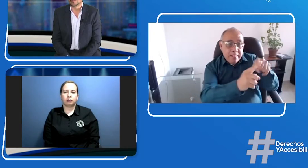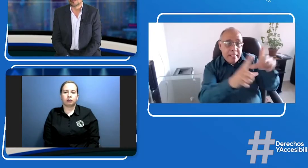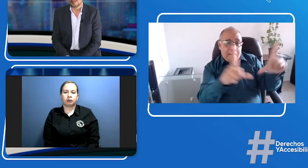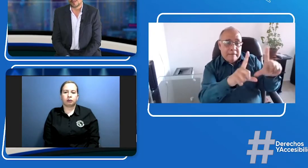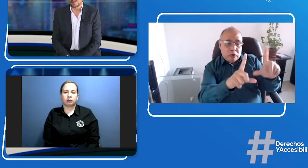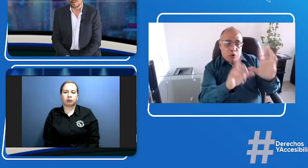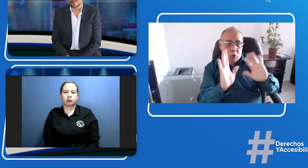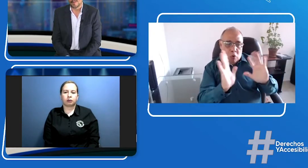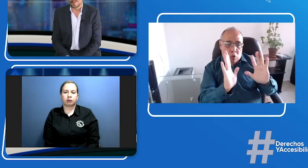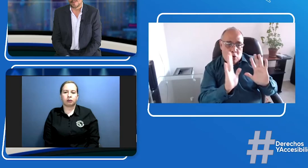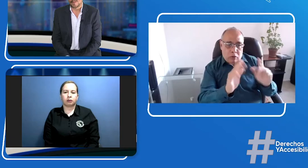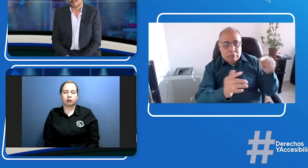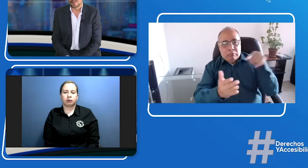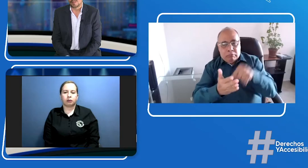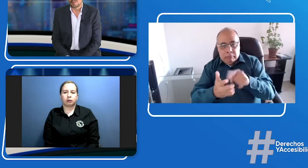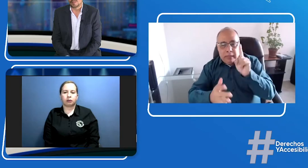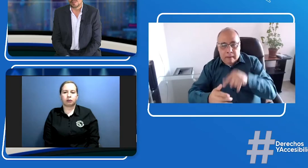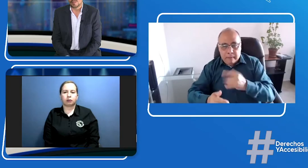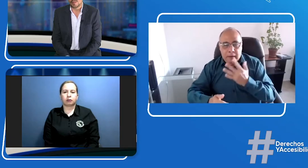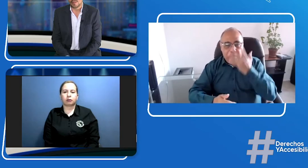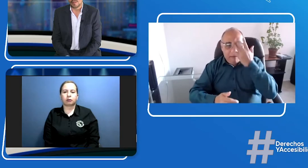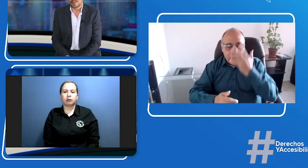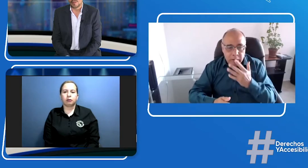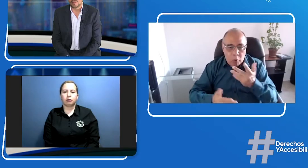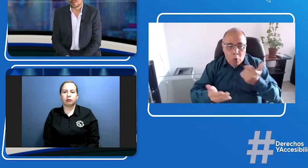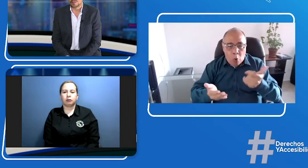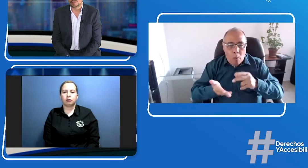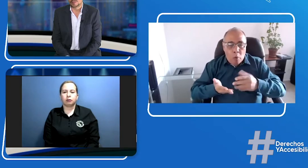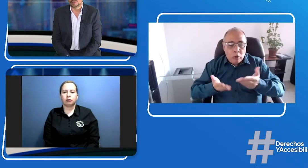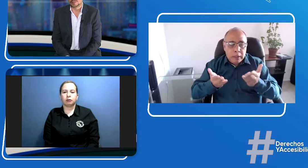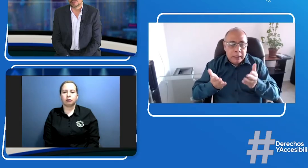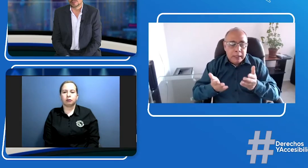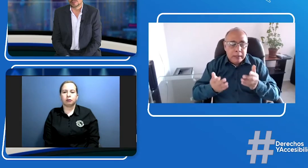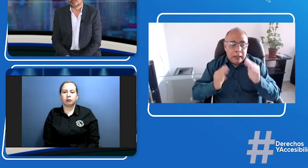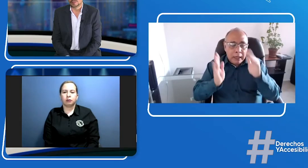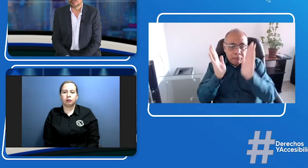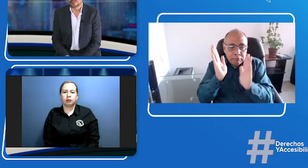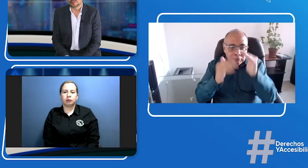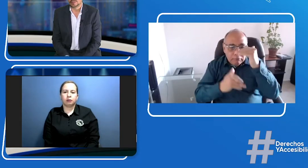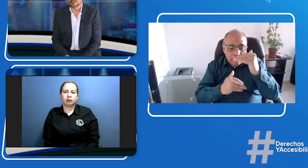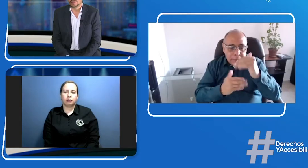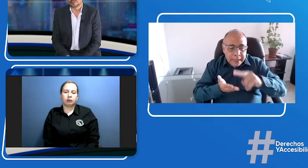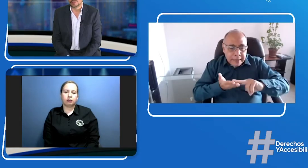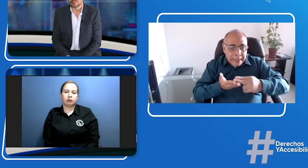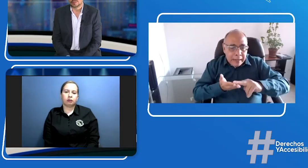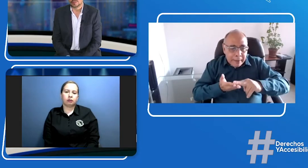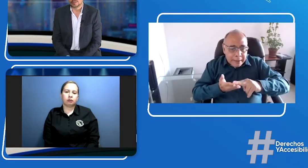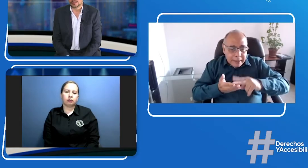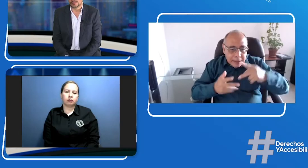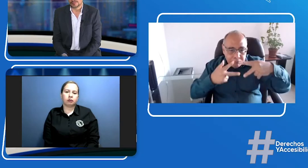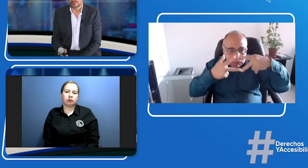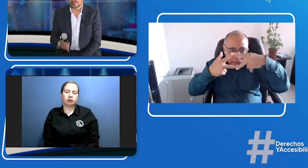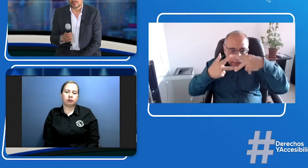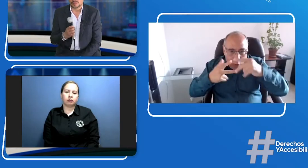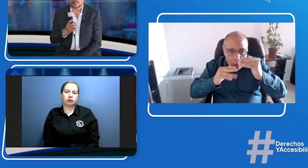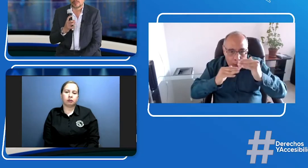muchos la pregunta va es dirigida entonces a los contenidos digitales que se están dejando allí